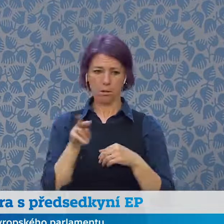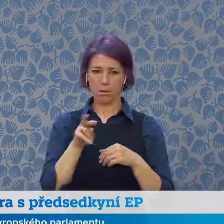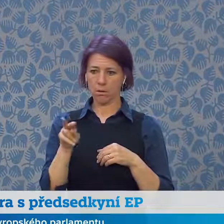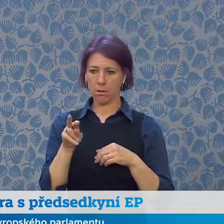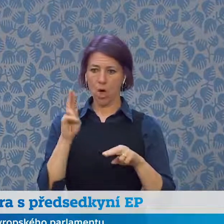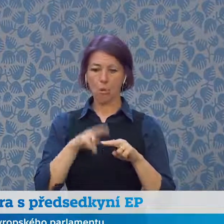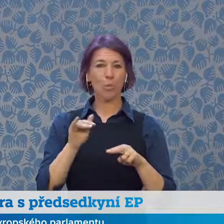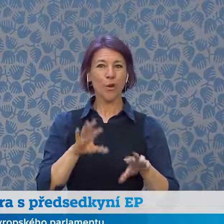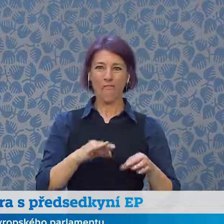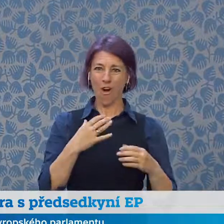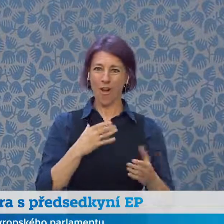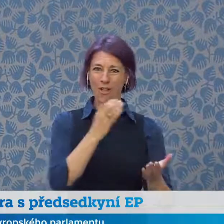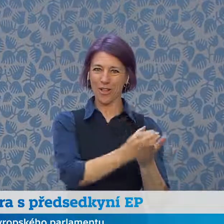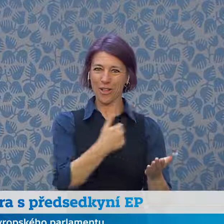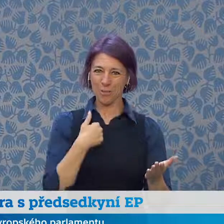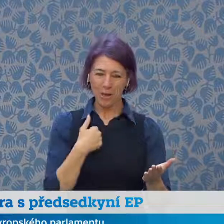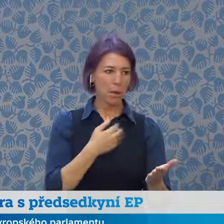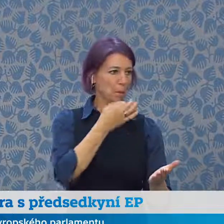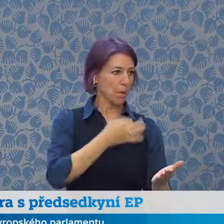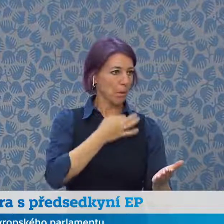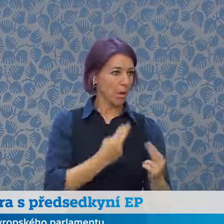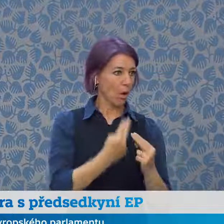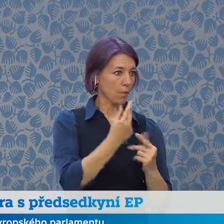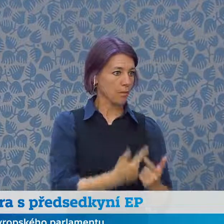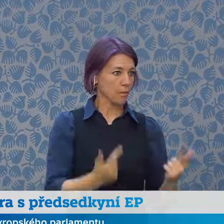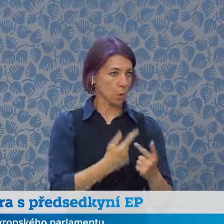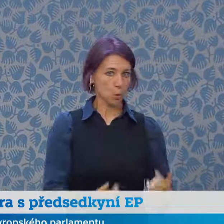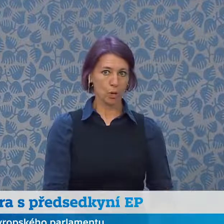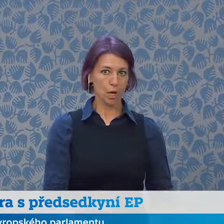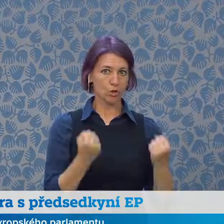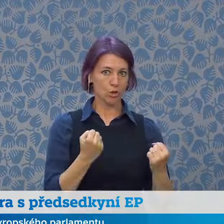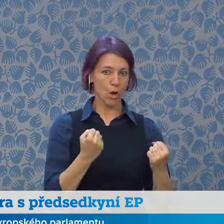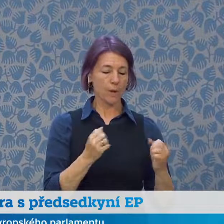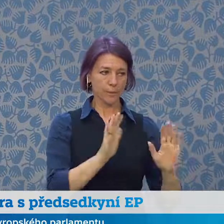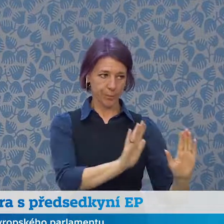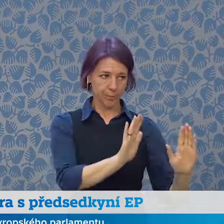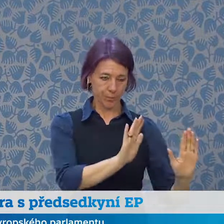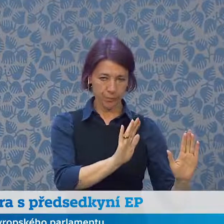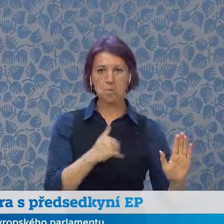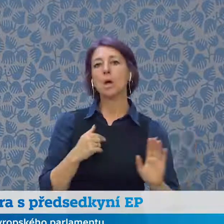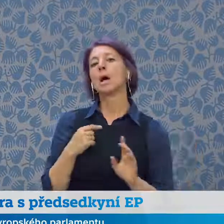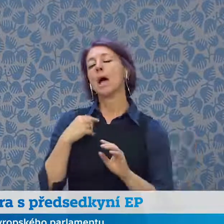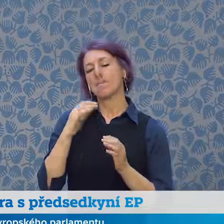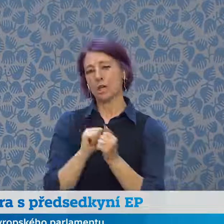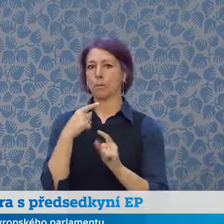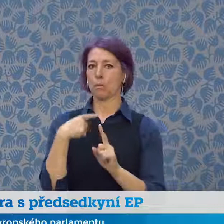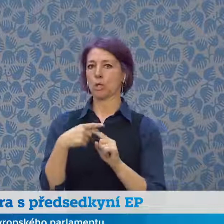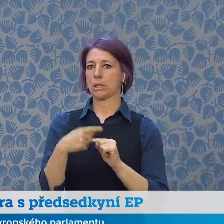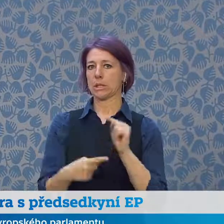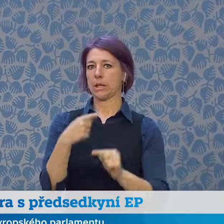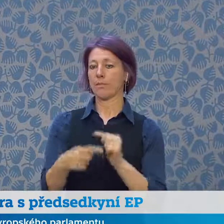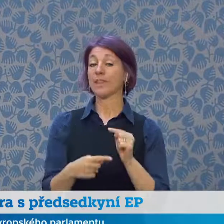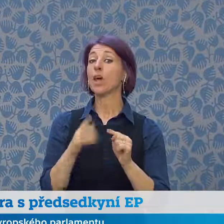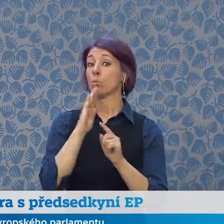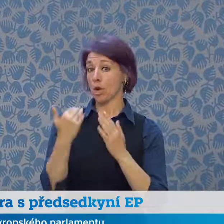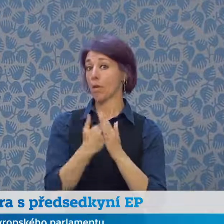občanům, svým voličům, ale jsem tak, řekněme, opatrně optimistická a česna tady posuneme i zde